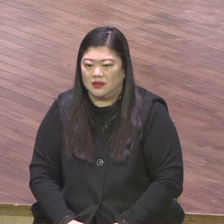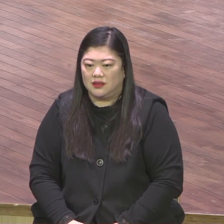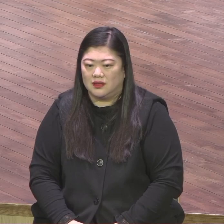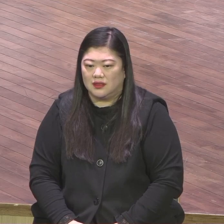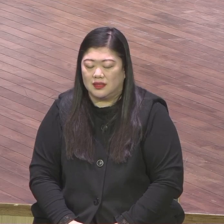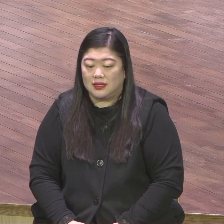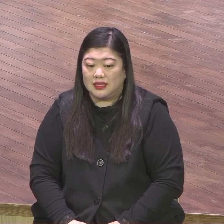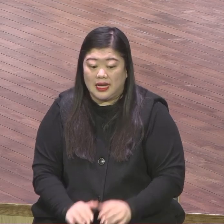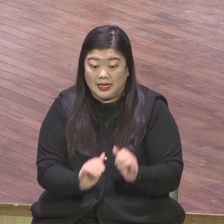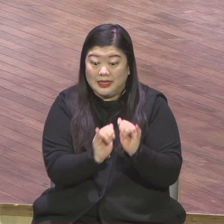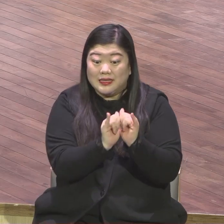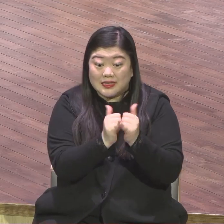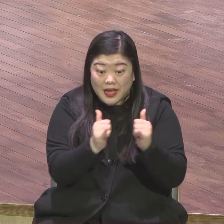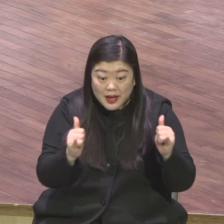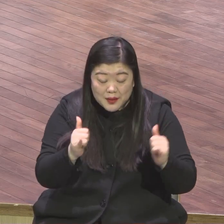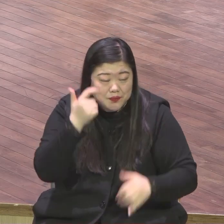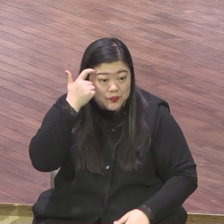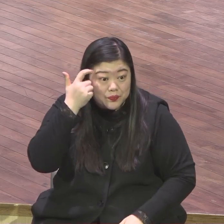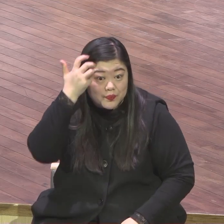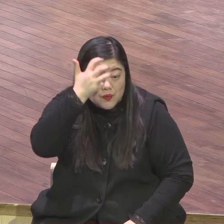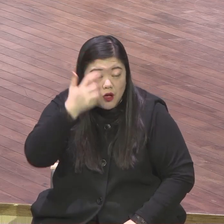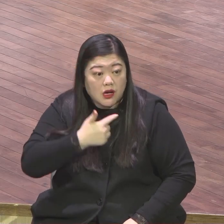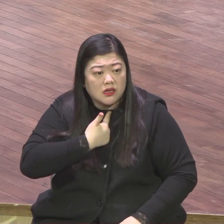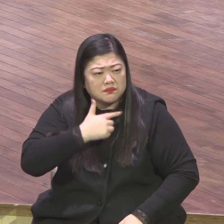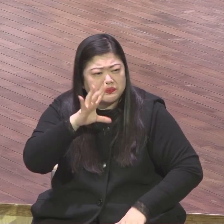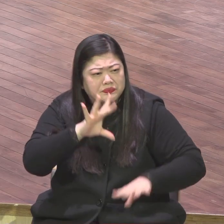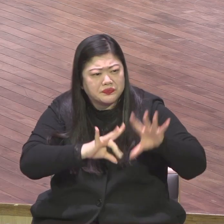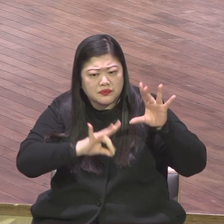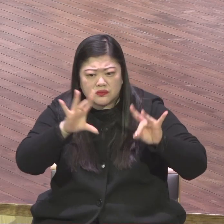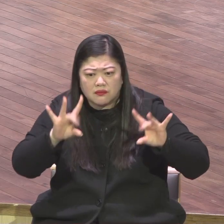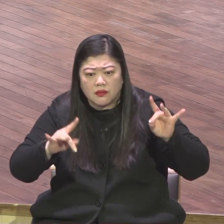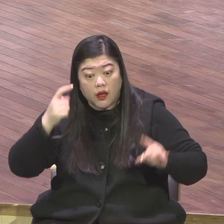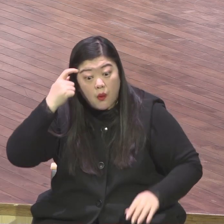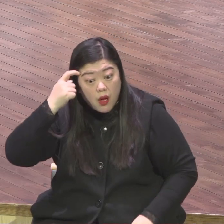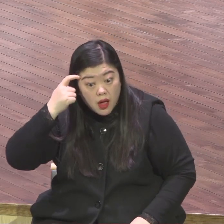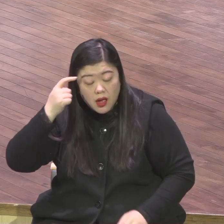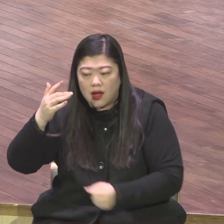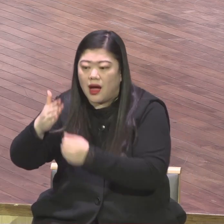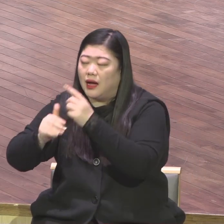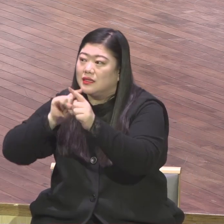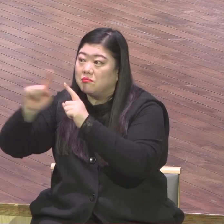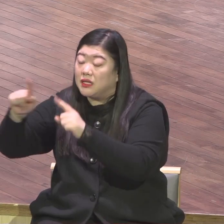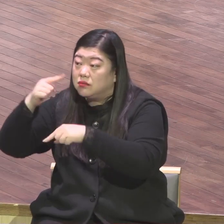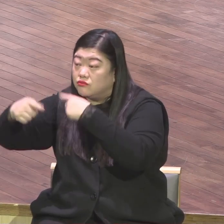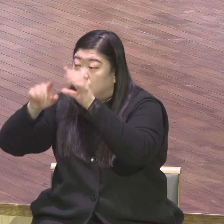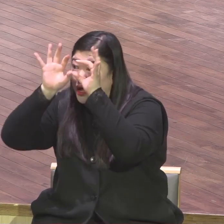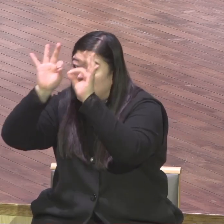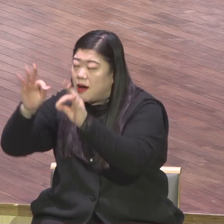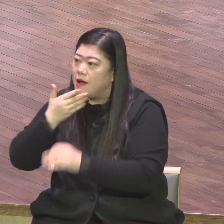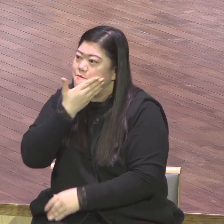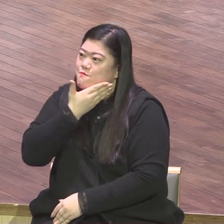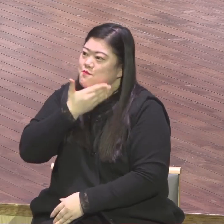못하기 때문에 발생하는 것입니다 하나님의 말씀을 안 들었어 그래서 여러분 기도할 때요